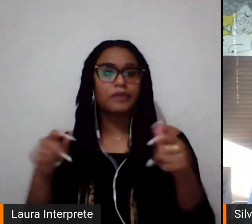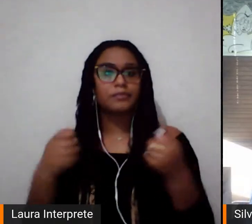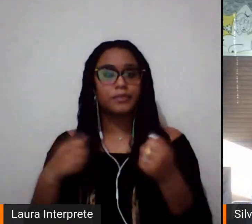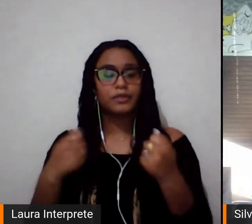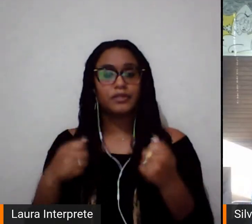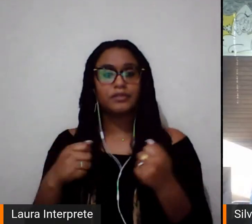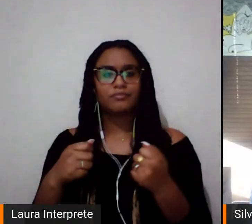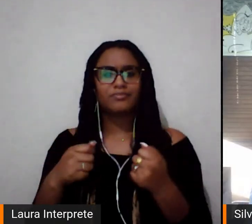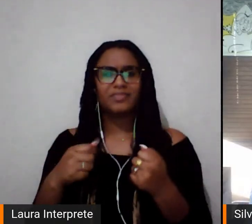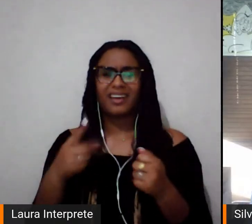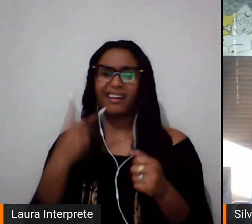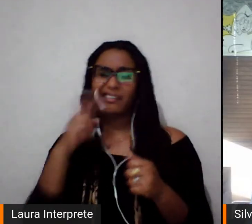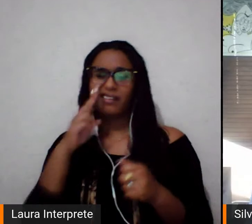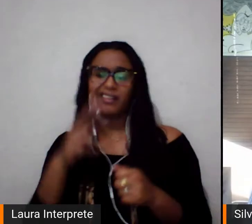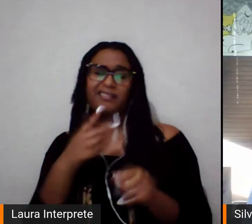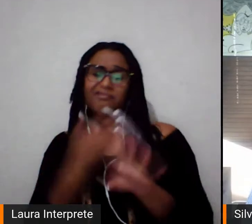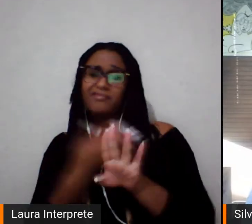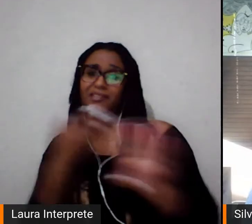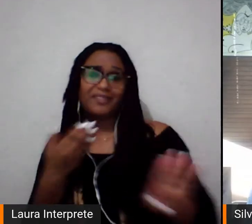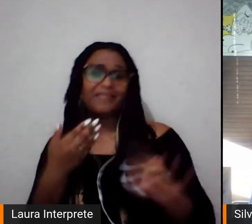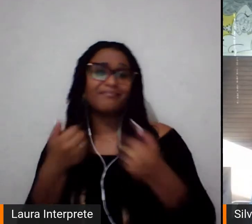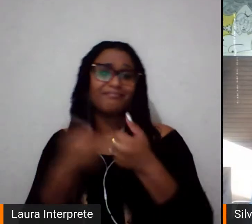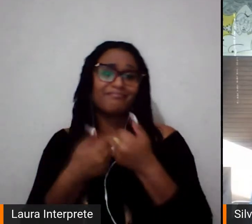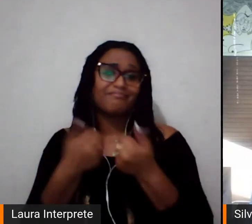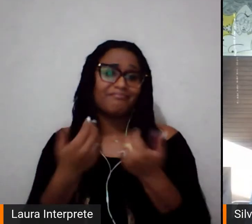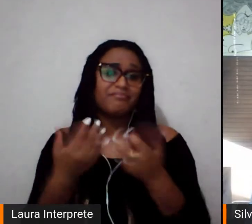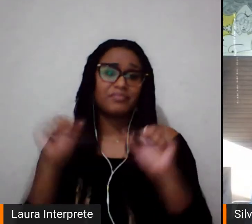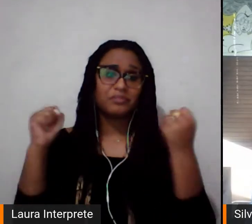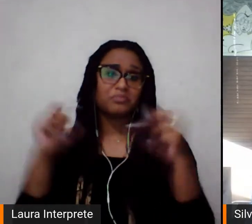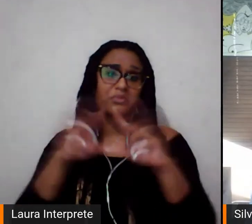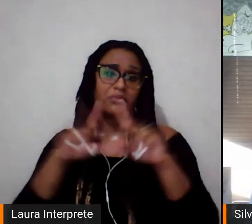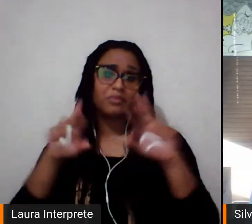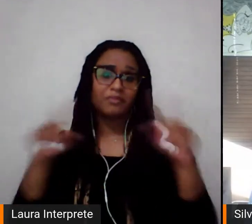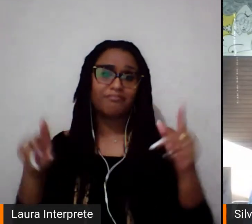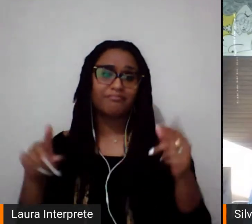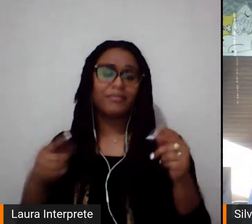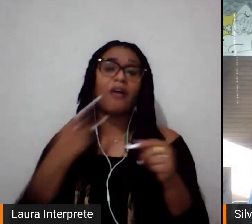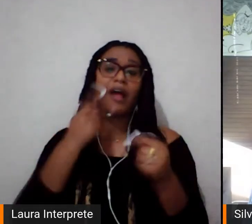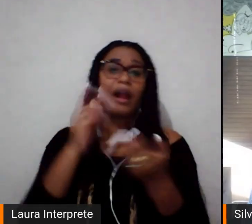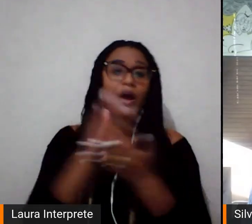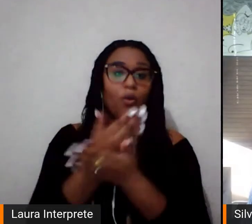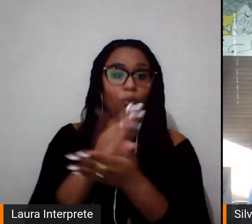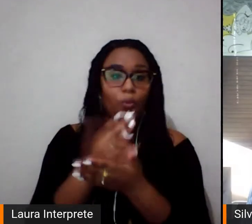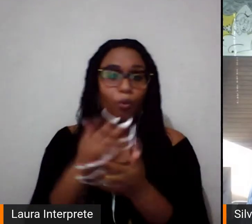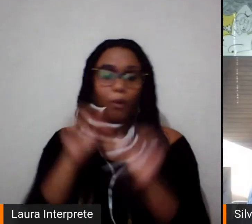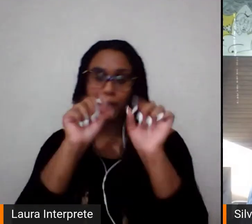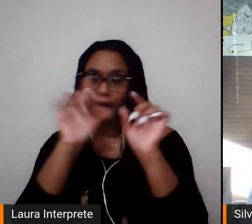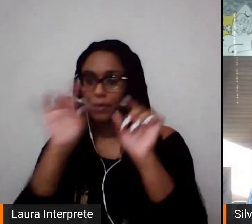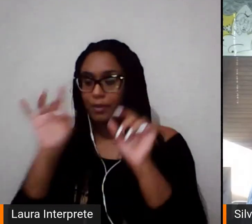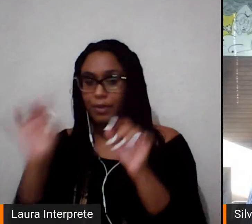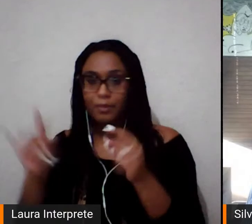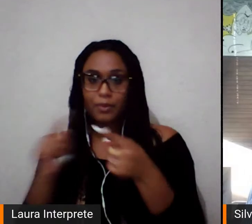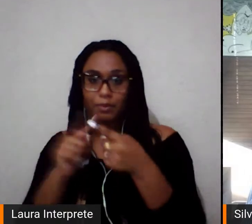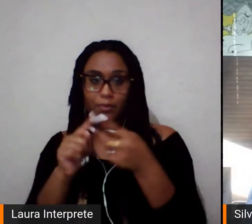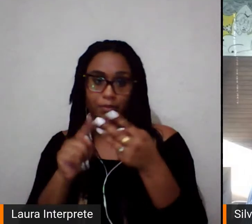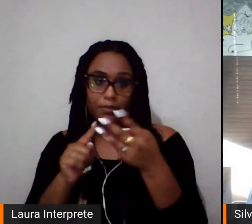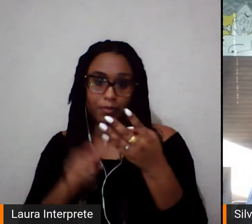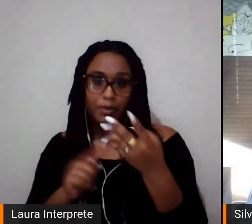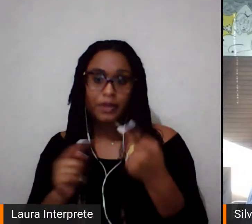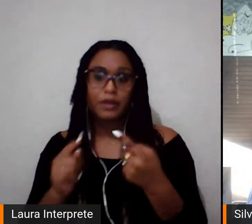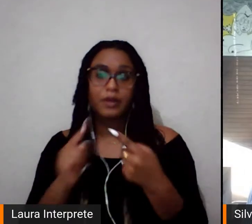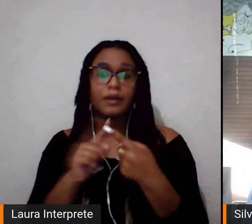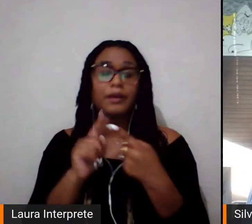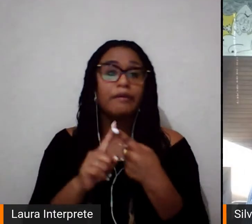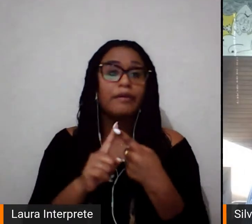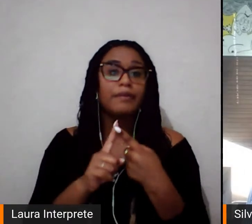ao longo dessa minha trajetória eu tenho dito algumas coisas reiteradamente. Primeiro, fato de não encontrarmos